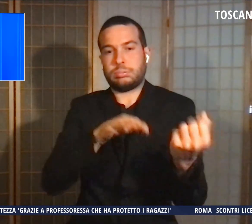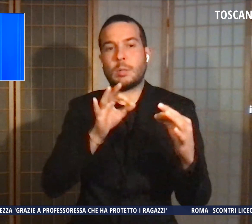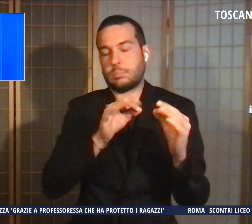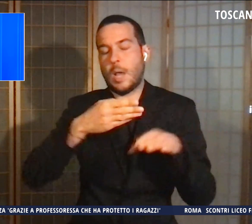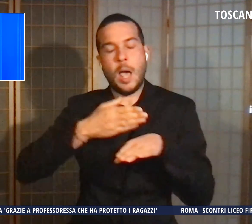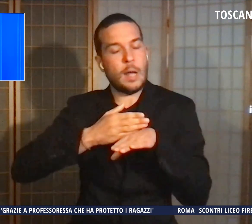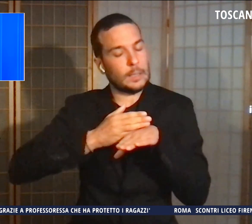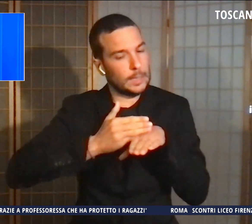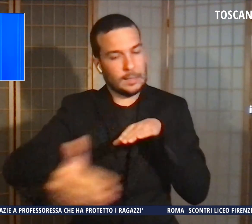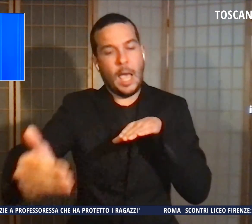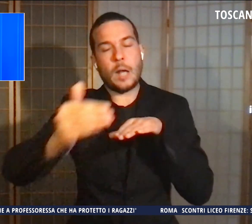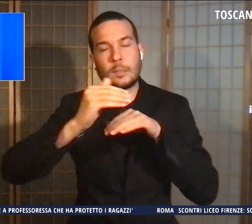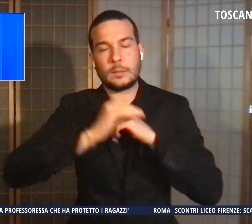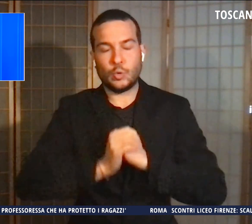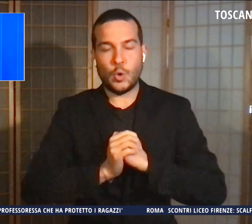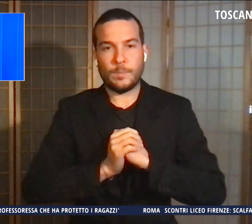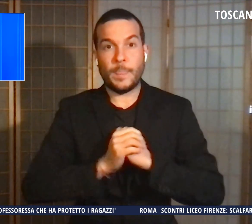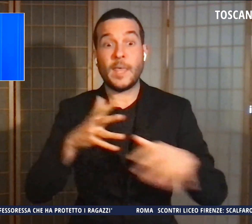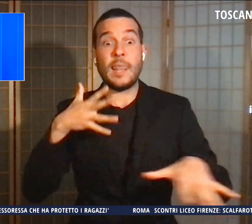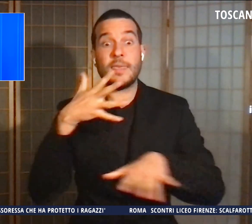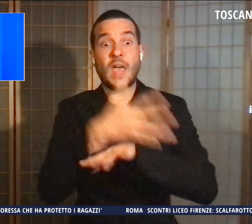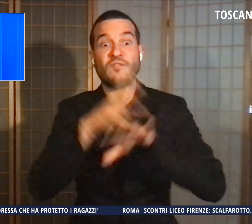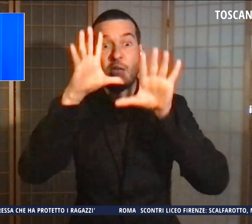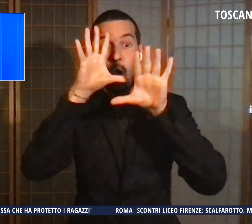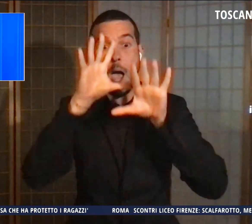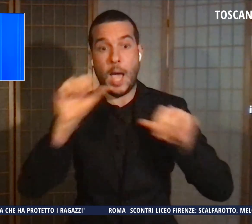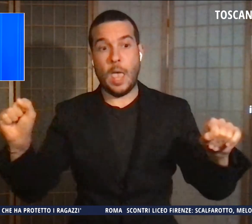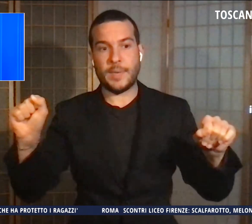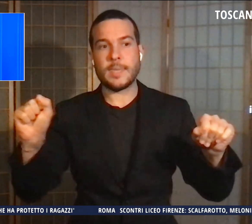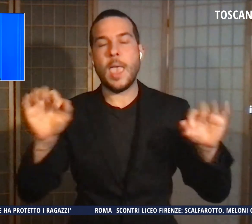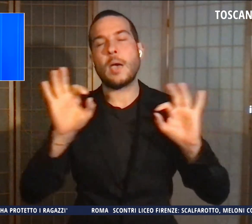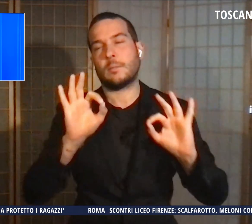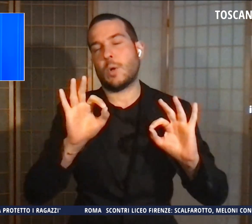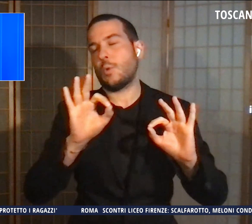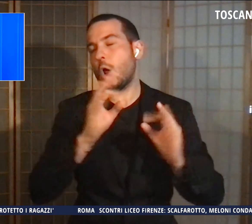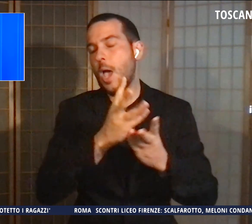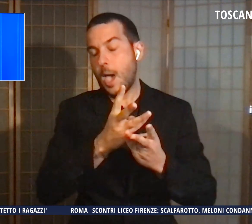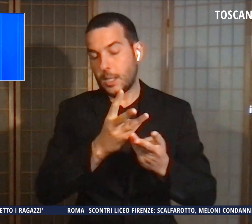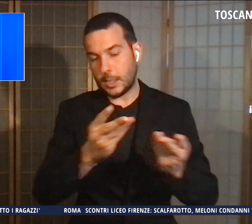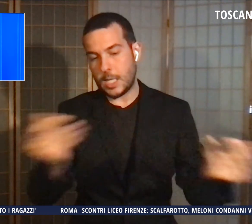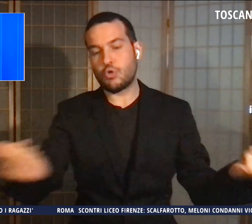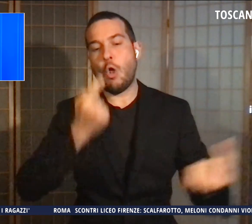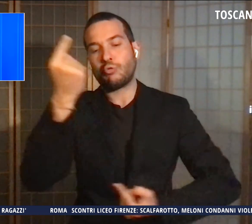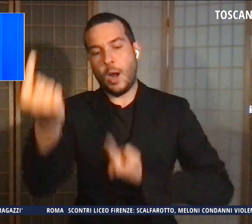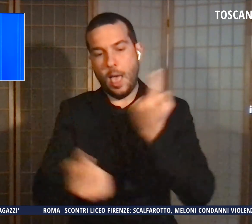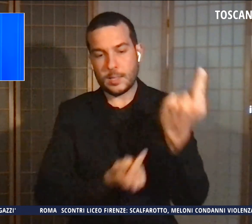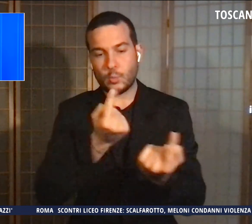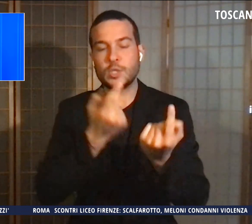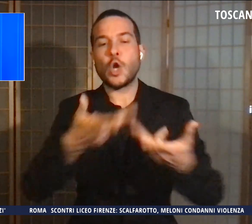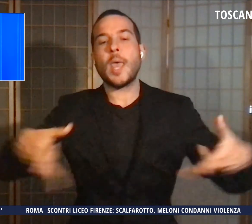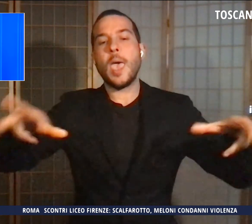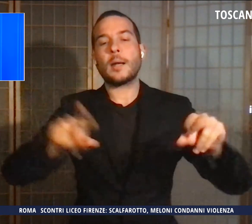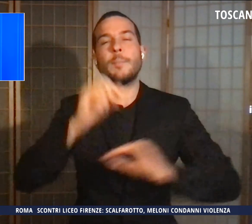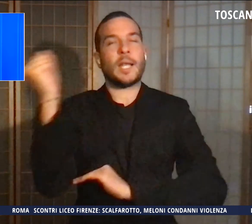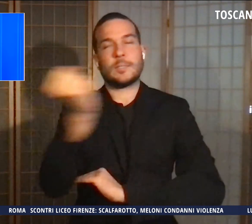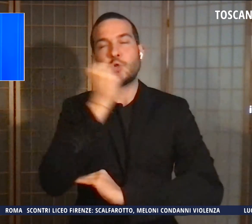Solo l'intervento della pattuglia dei carabinieri è riuscito a essere risolutivo e a permettere la ripresa del servizio.